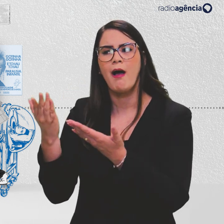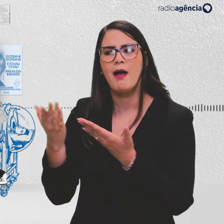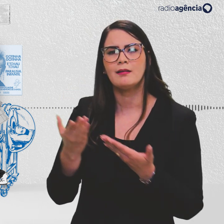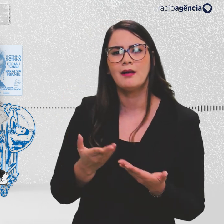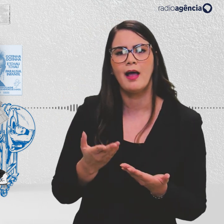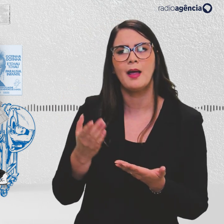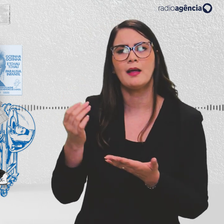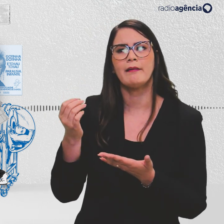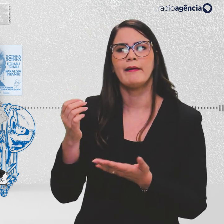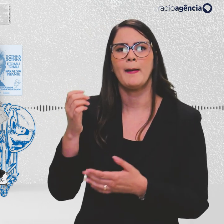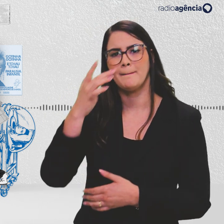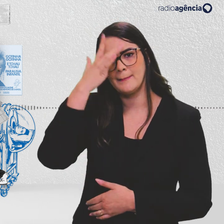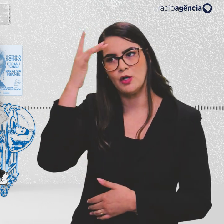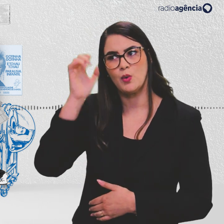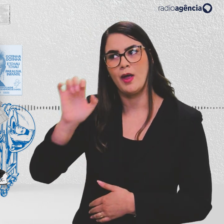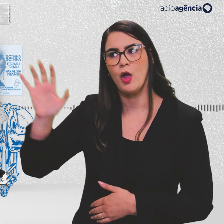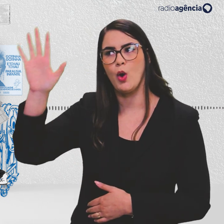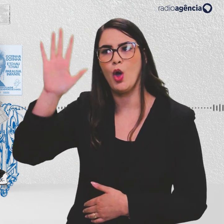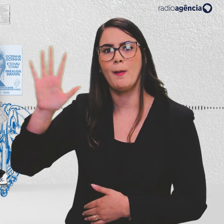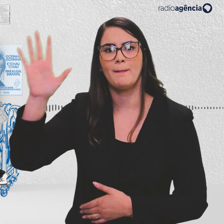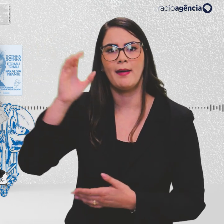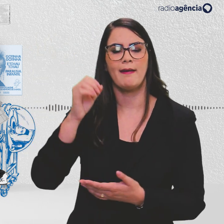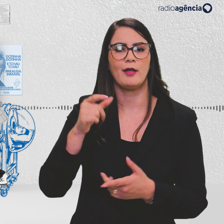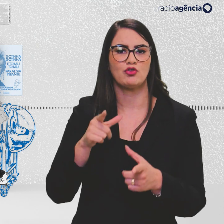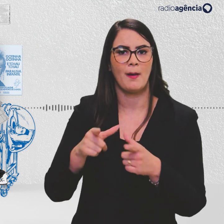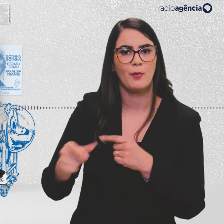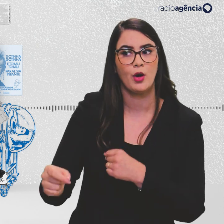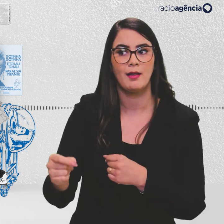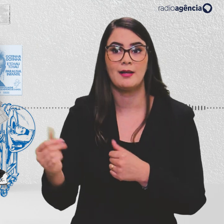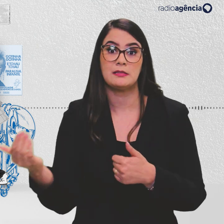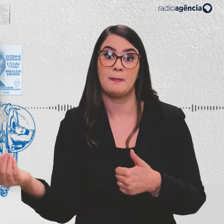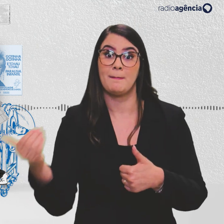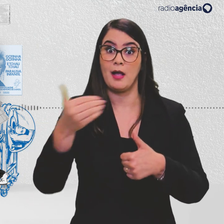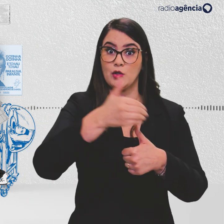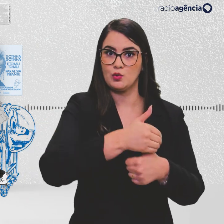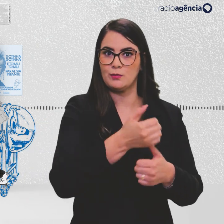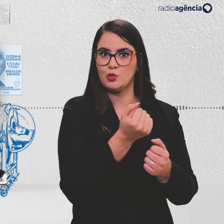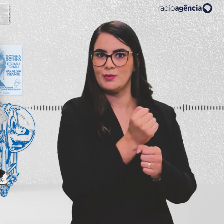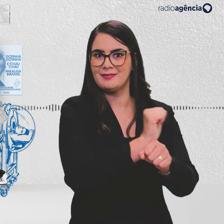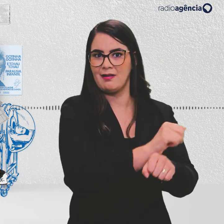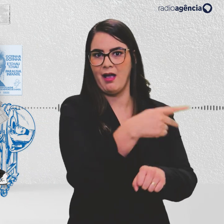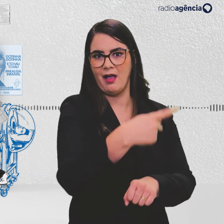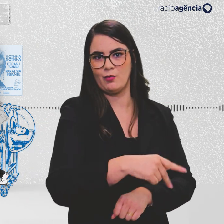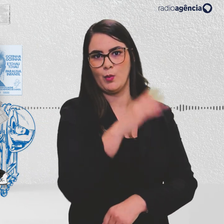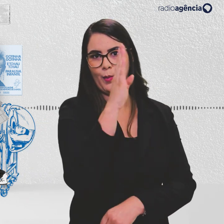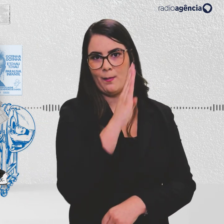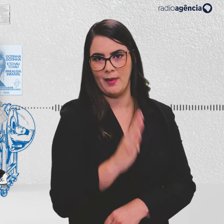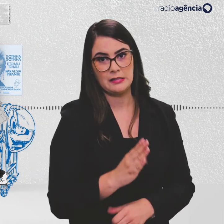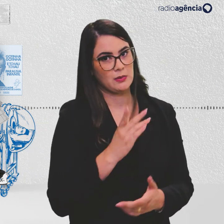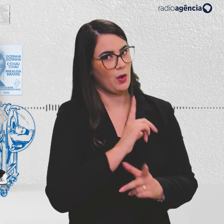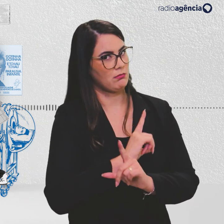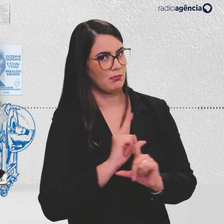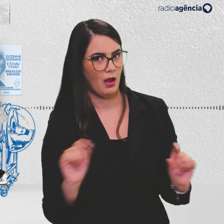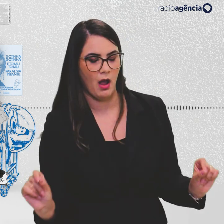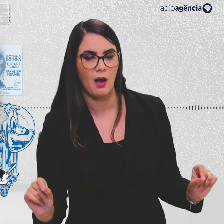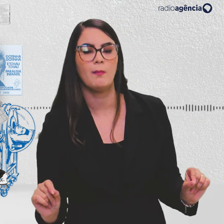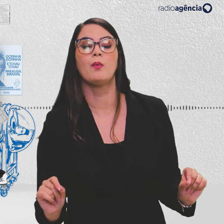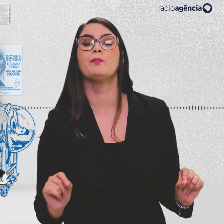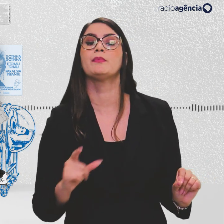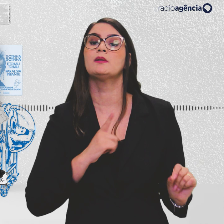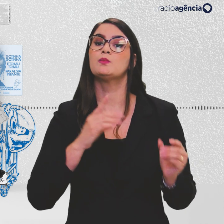obra europeia, japoneses, para substituir o braço escravo que saiu das fazendas. Isso